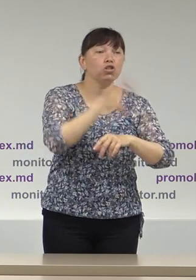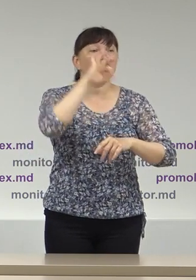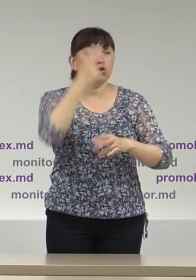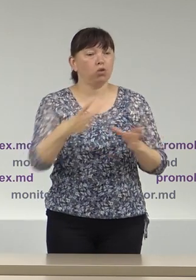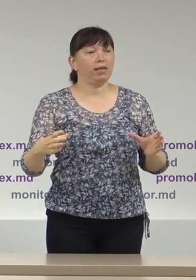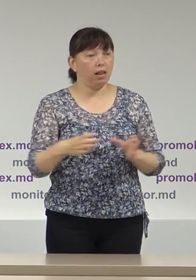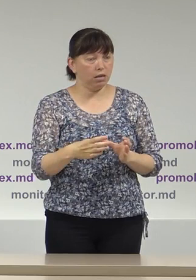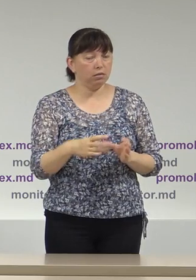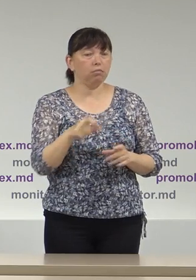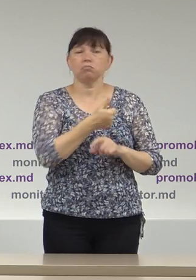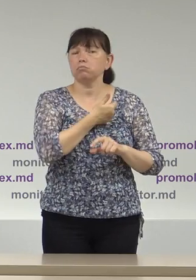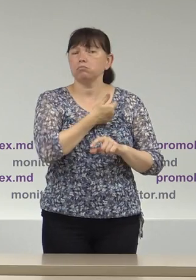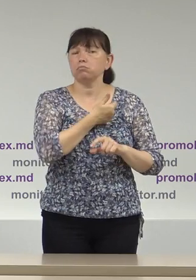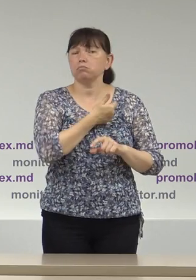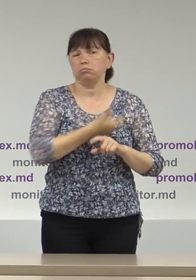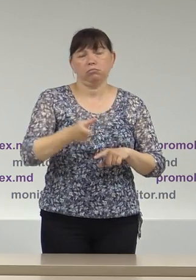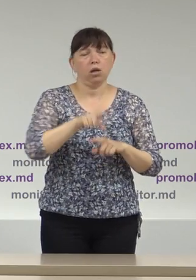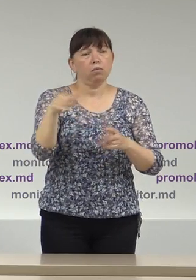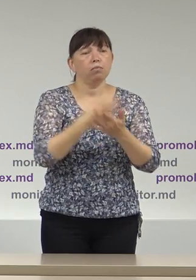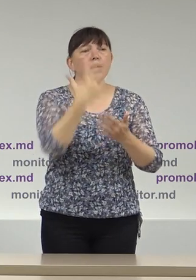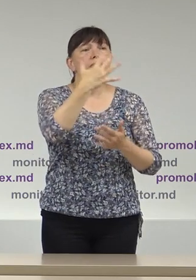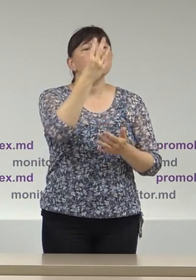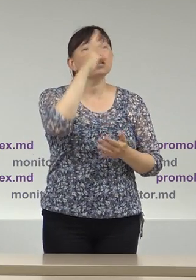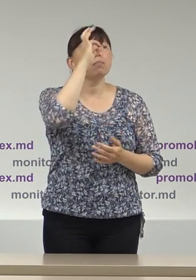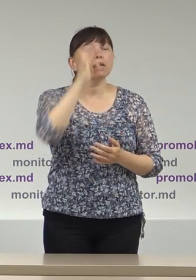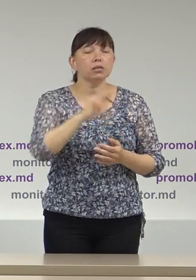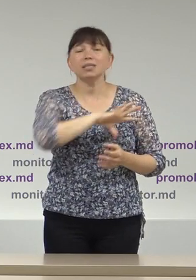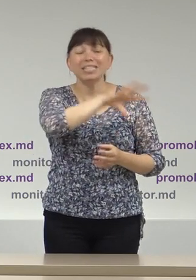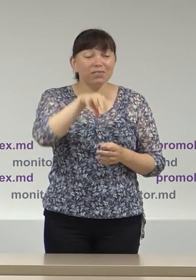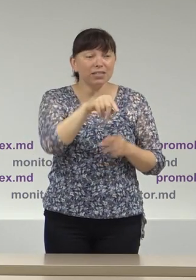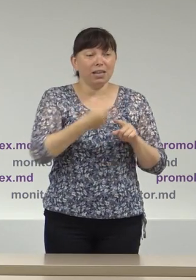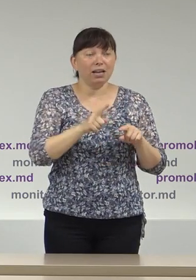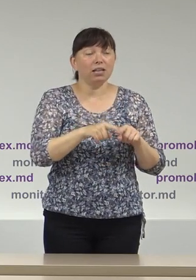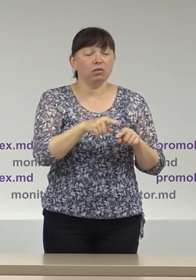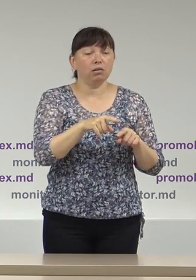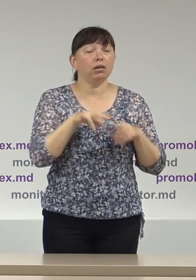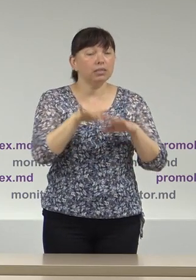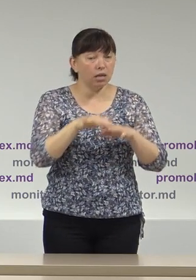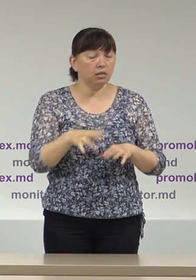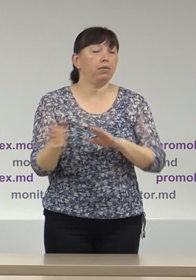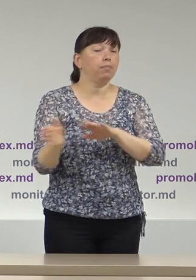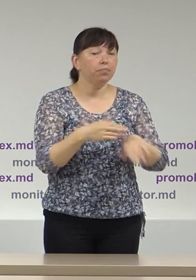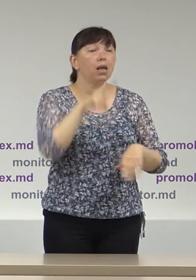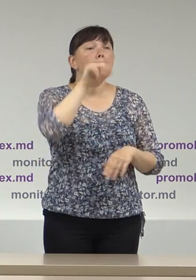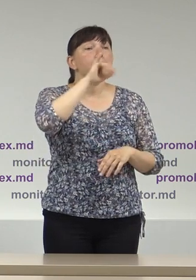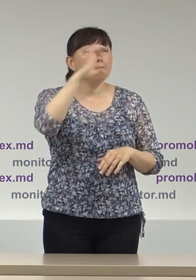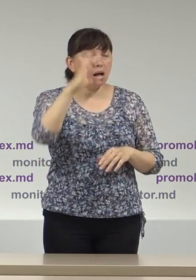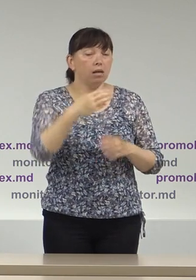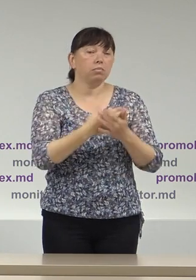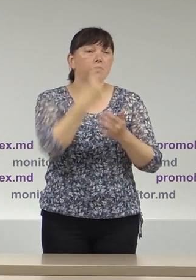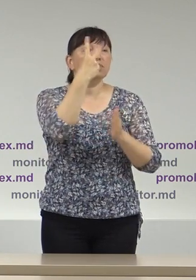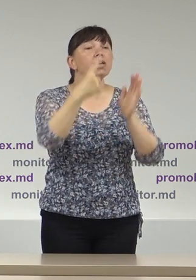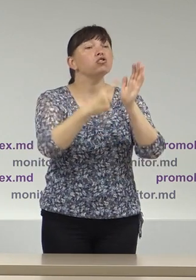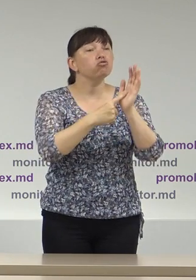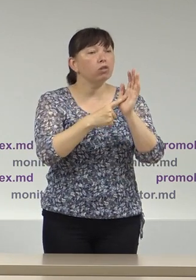socialiștilor cu circa 53% din activități partidul PAS cu circa 26